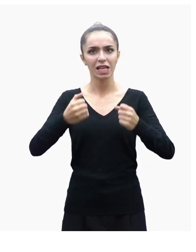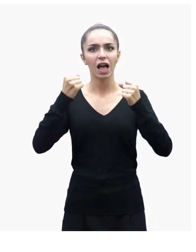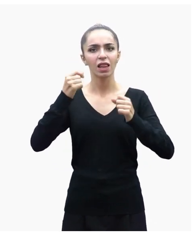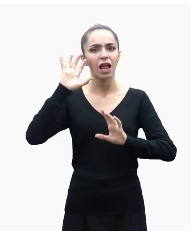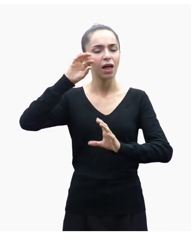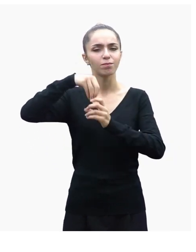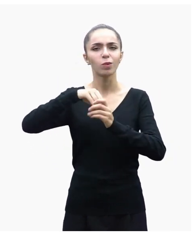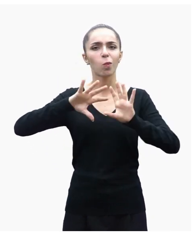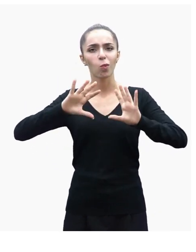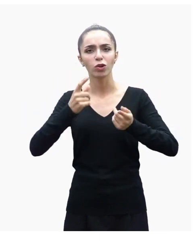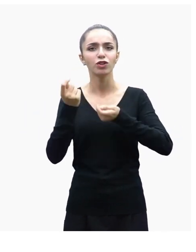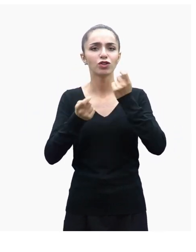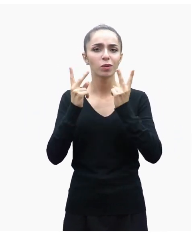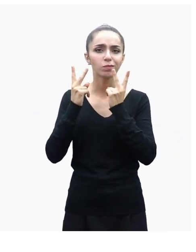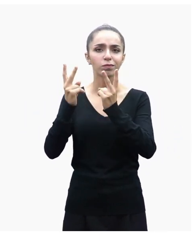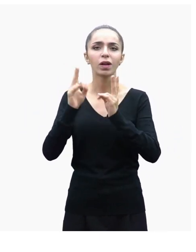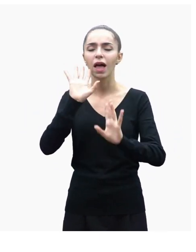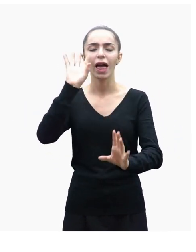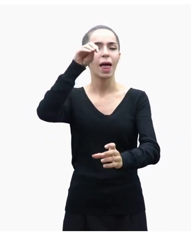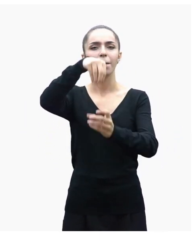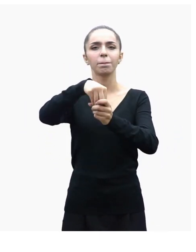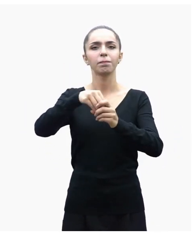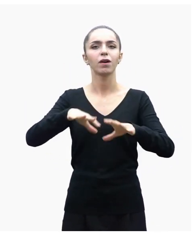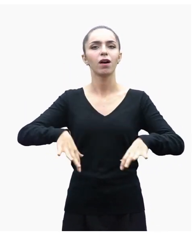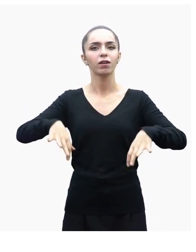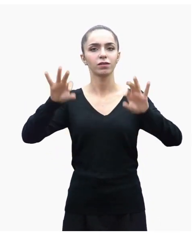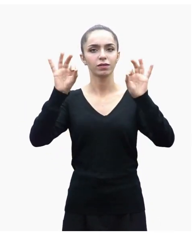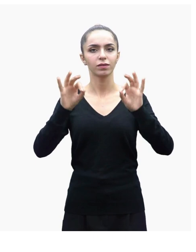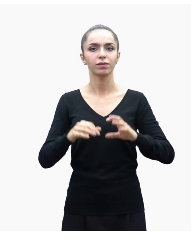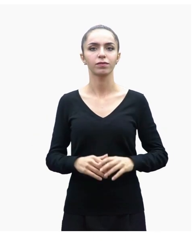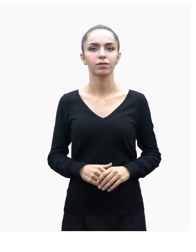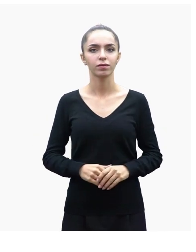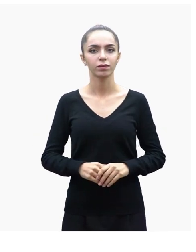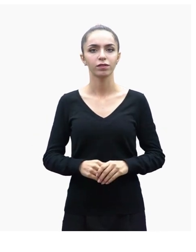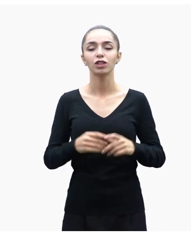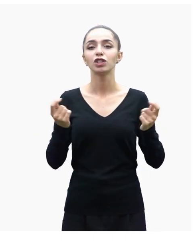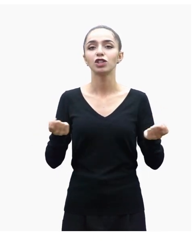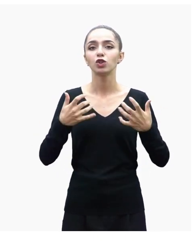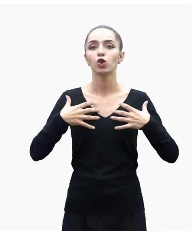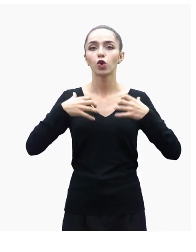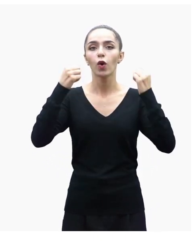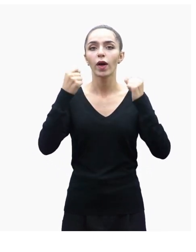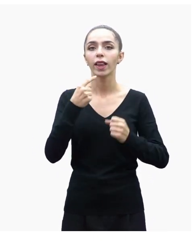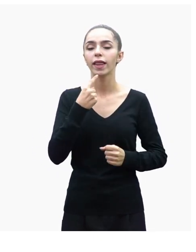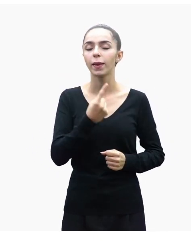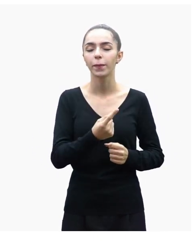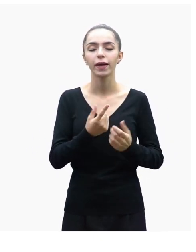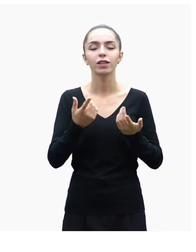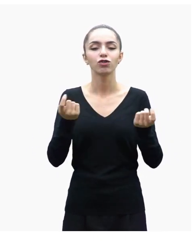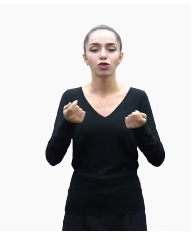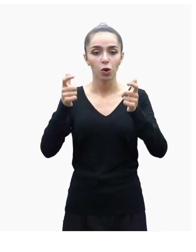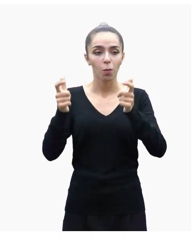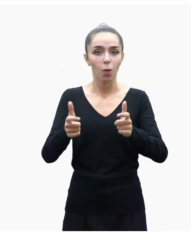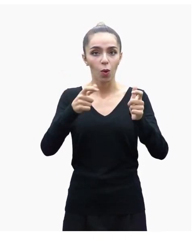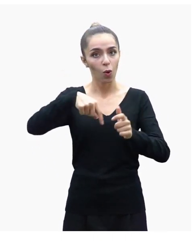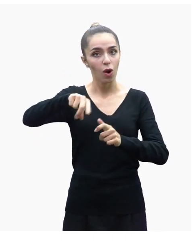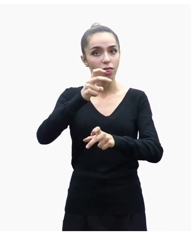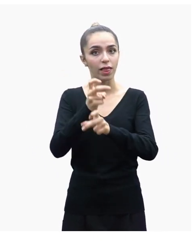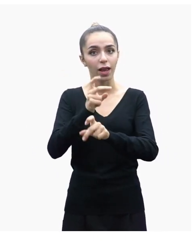kaynaklı tüm faktörler dahildir. İş güvenliği ise çalışma ortamındaki tehlikelerin belirlenmesi